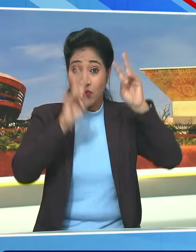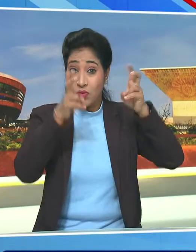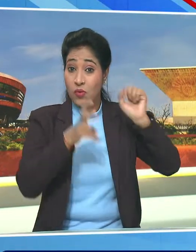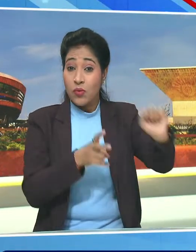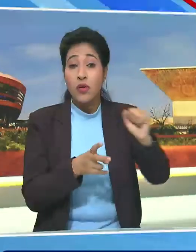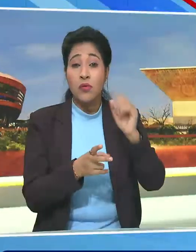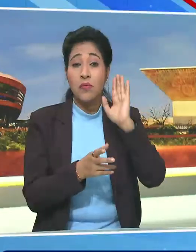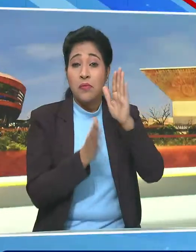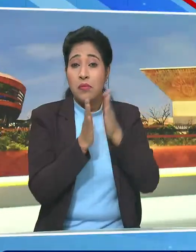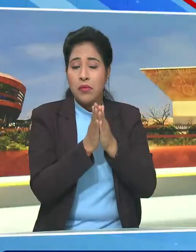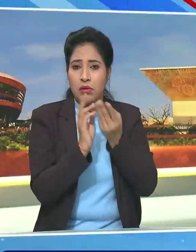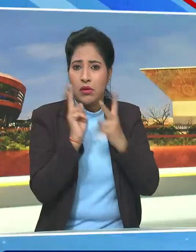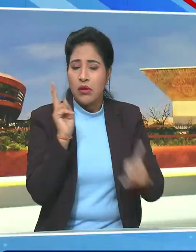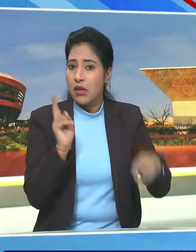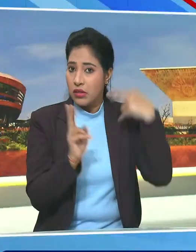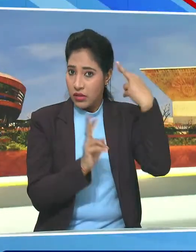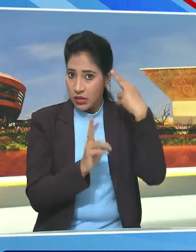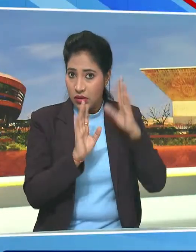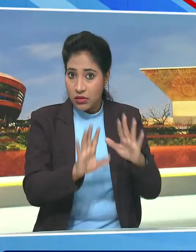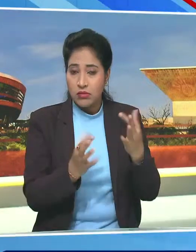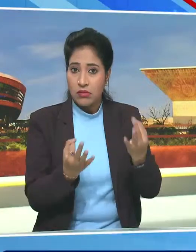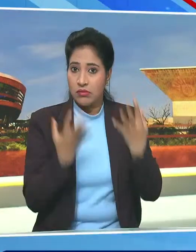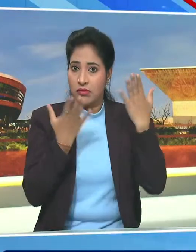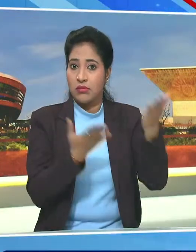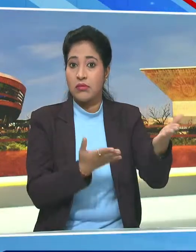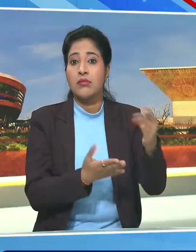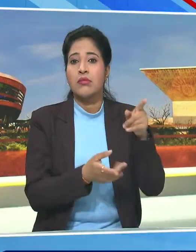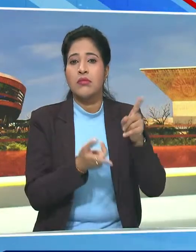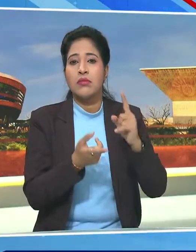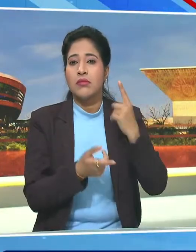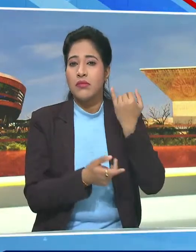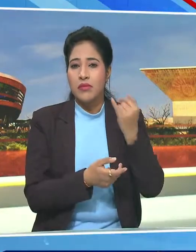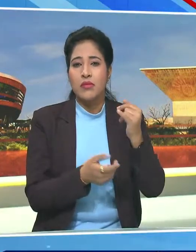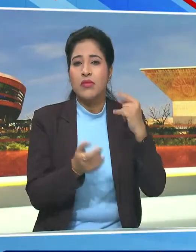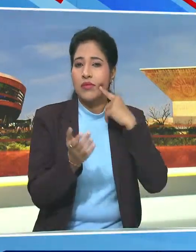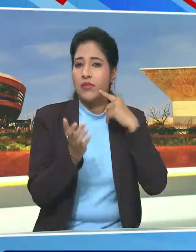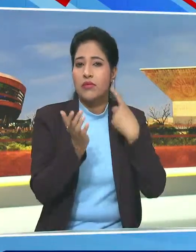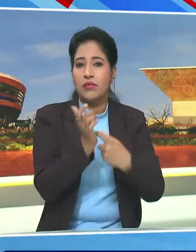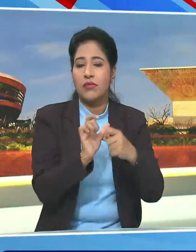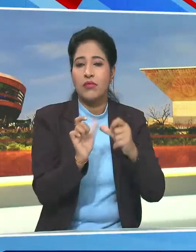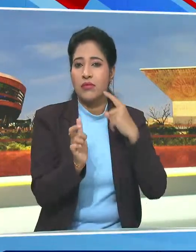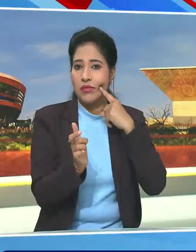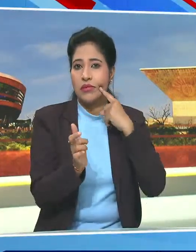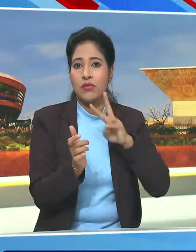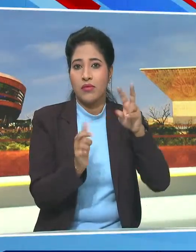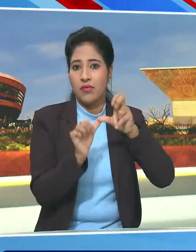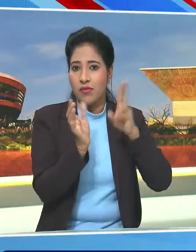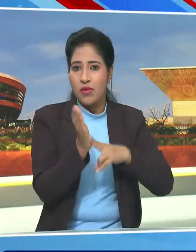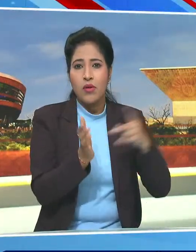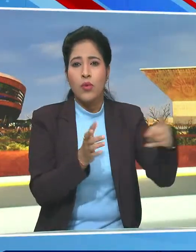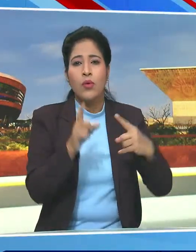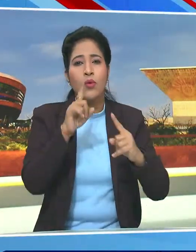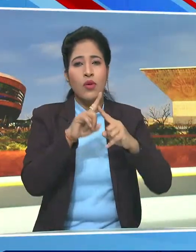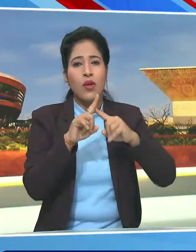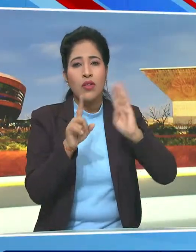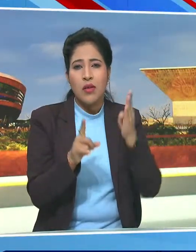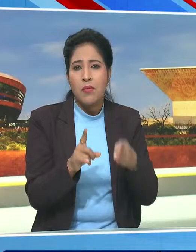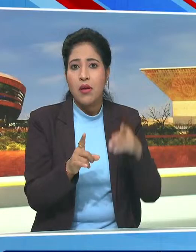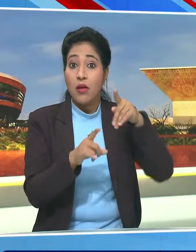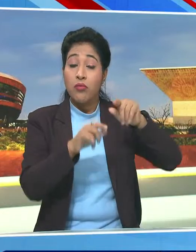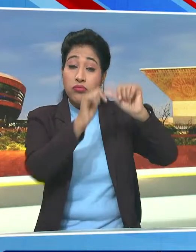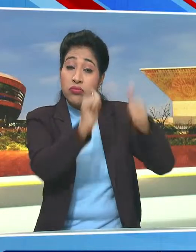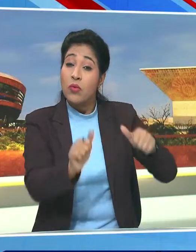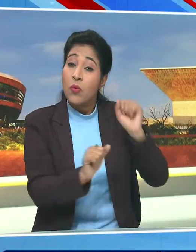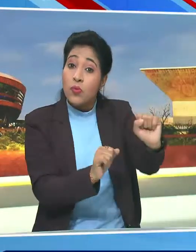मंदिर कई वजह से खास है ये एक इराईवान मंदिर यानि तमिल शैली का मंदिर है कवी दीप पर